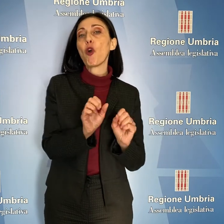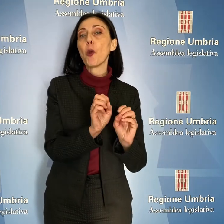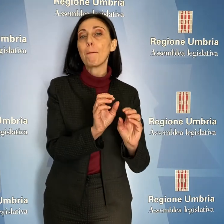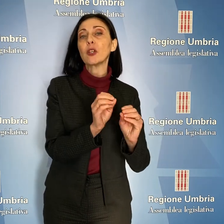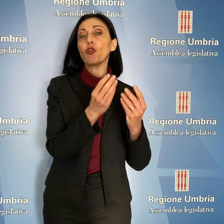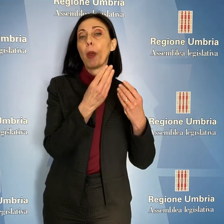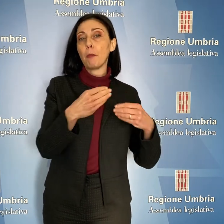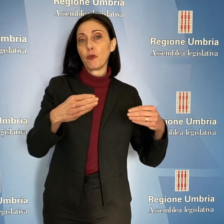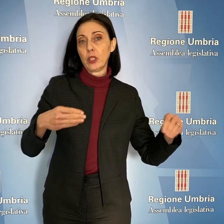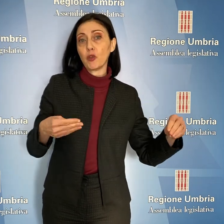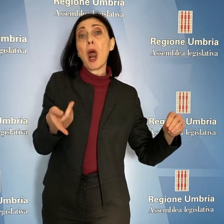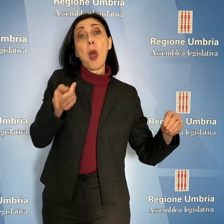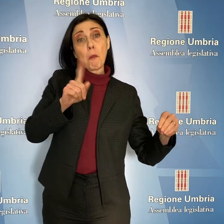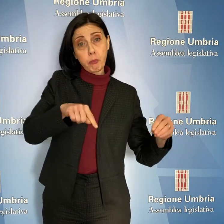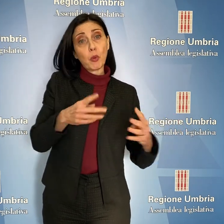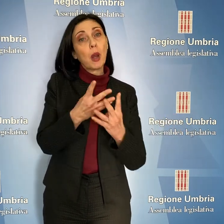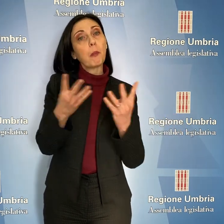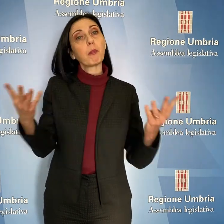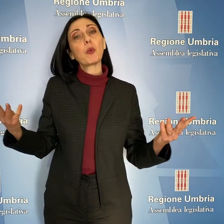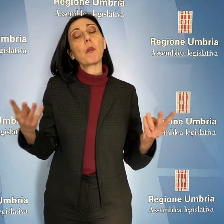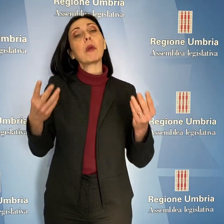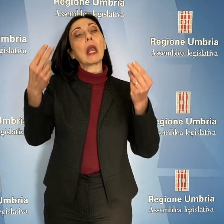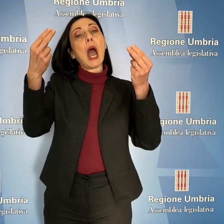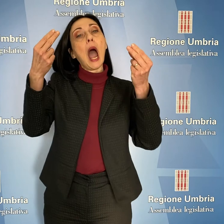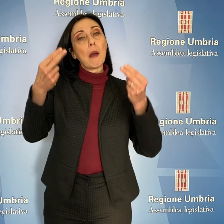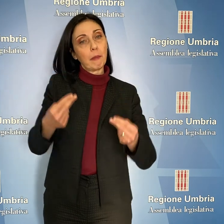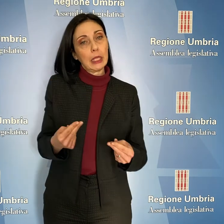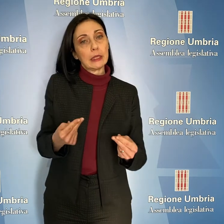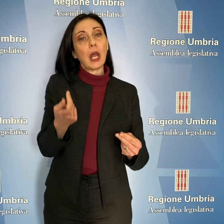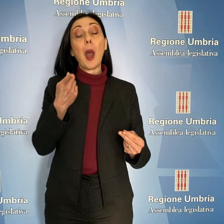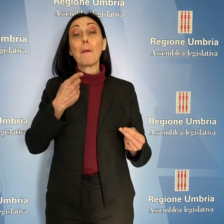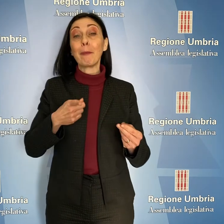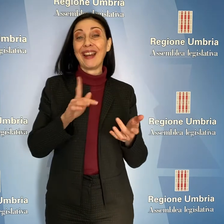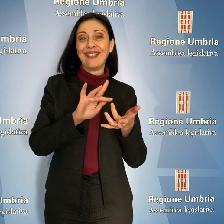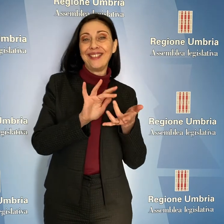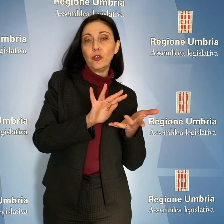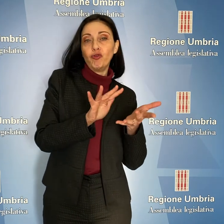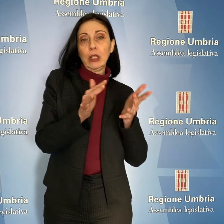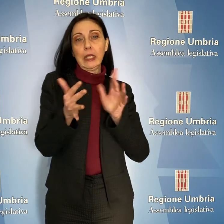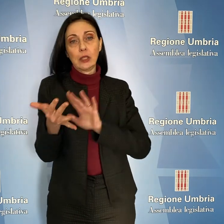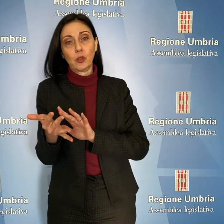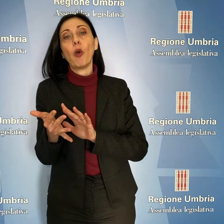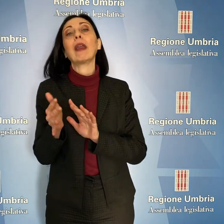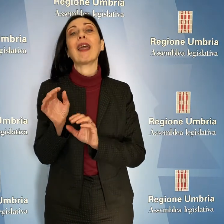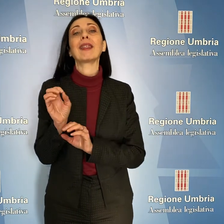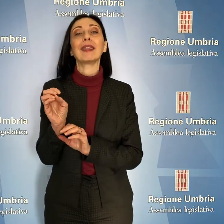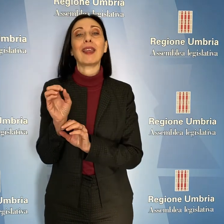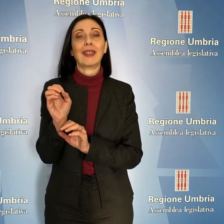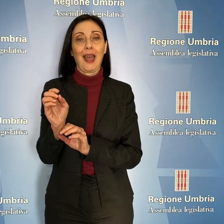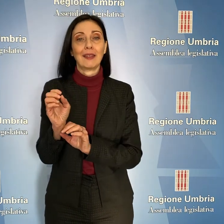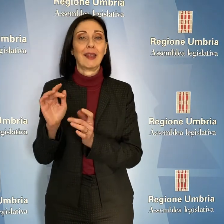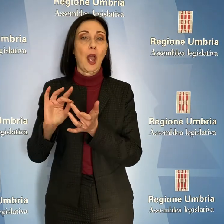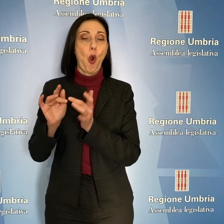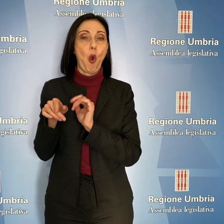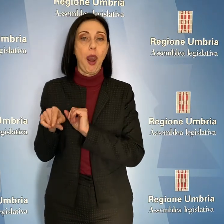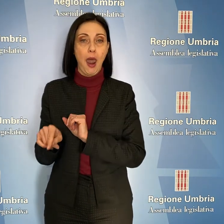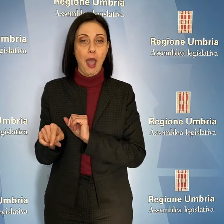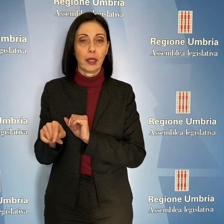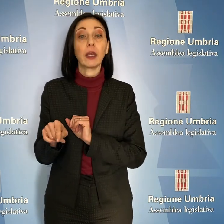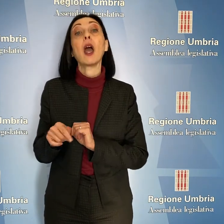della pubblica amministrazione a favore della digitalizzazione e didattica online. Illustrando l'atto ispettivo Paolo Affioroni